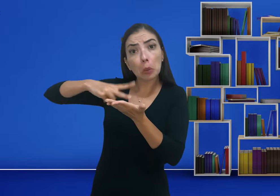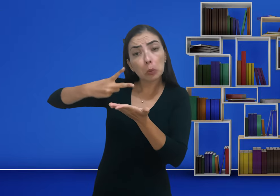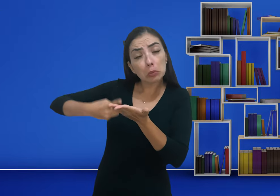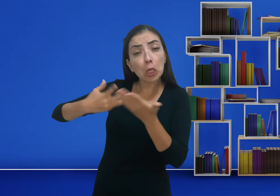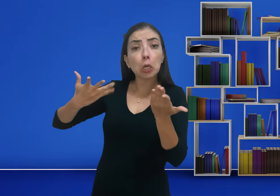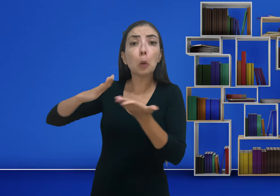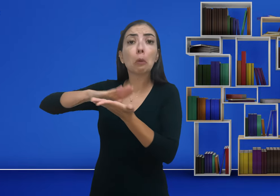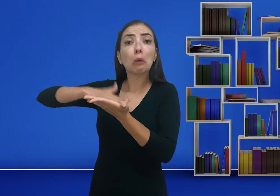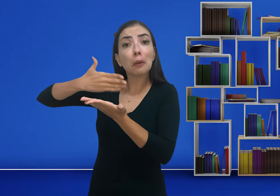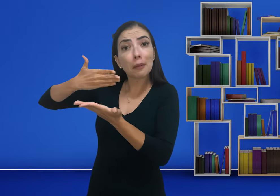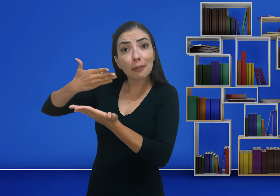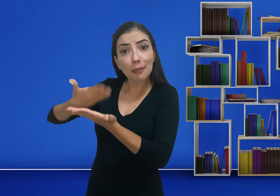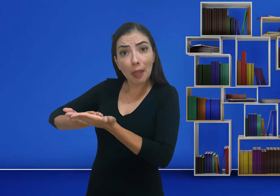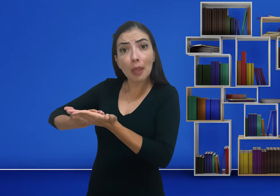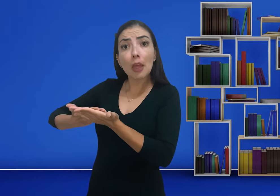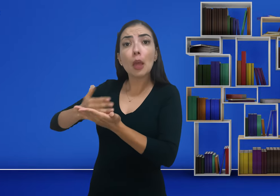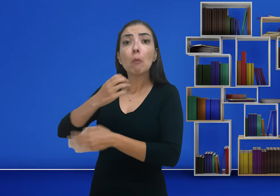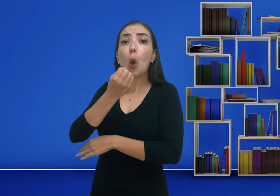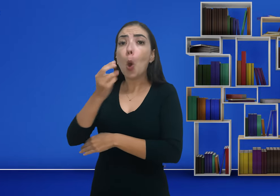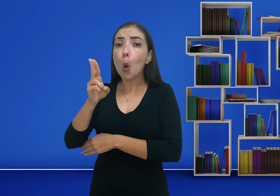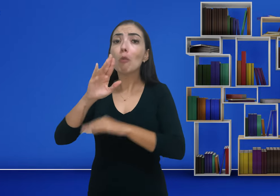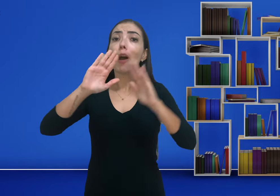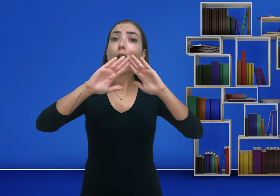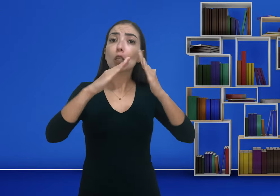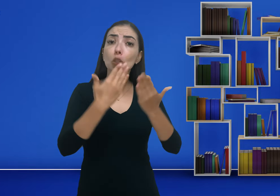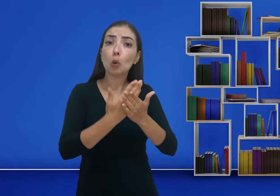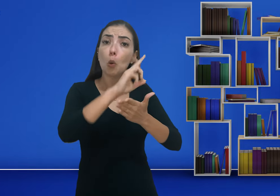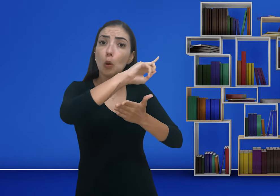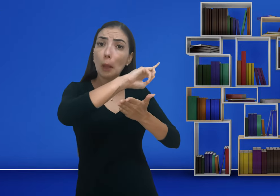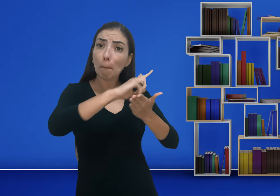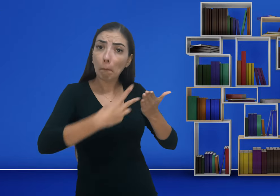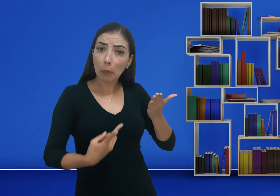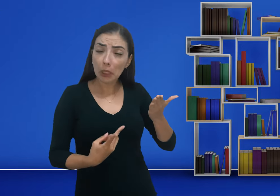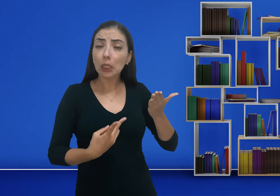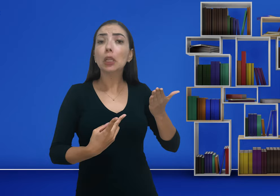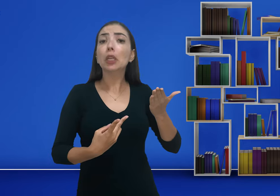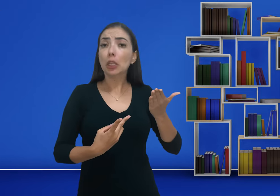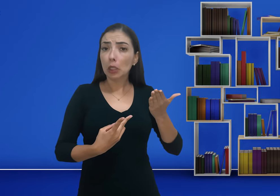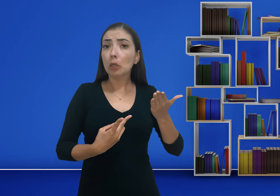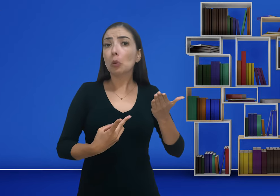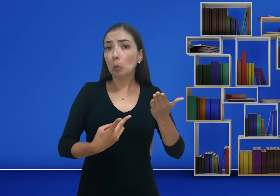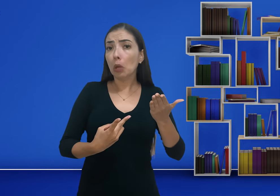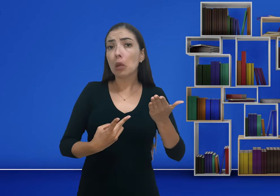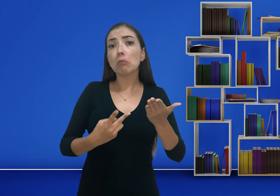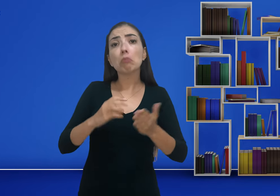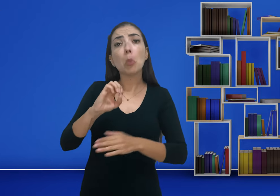profissional, tradutor, intérprete ou um profissional de ensino em uma escola bilíngue.